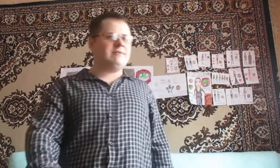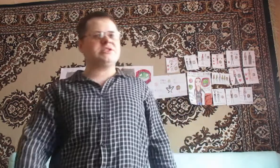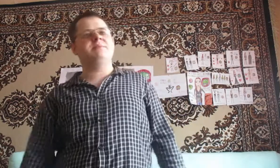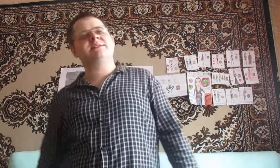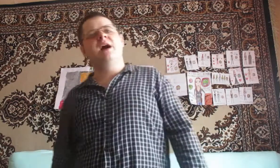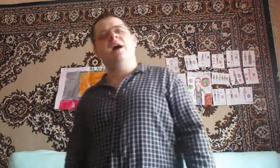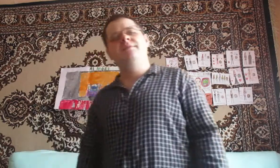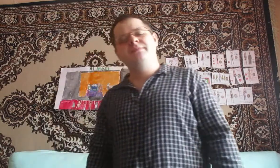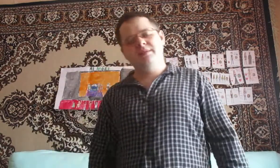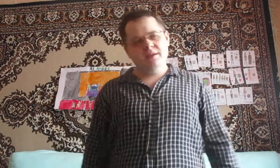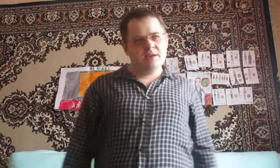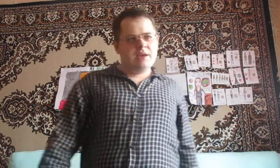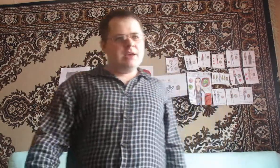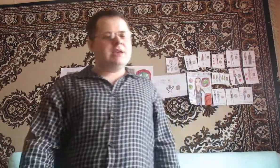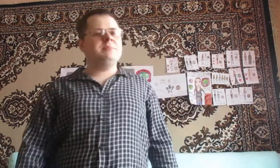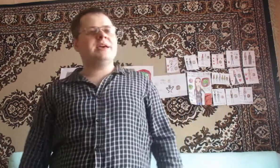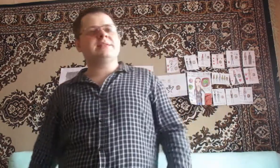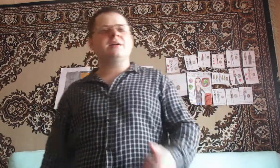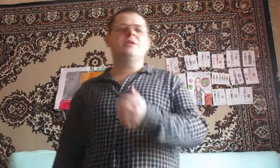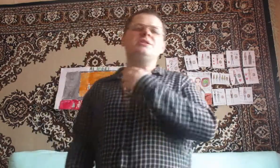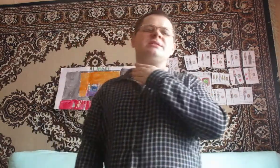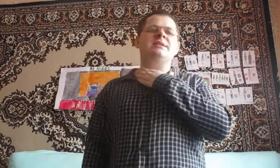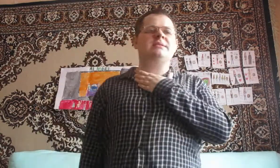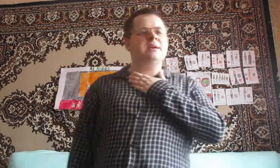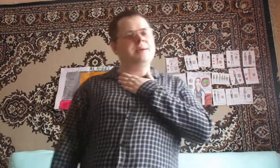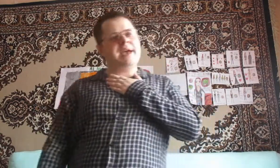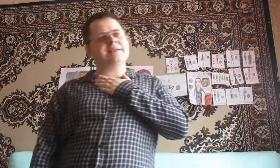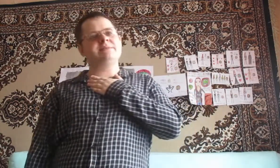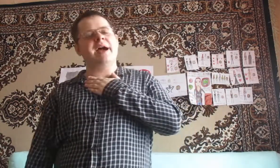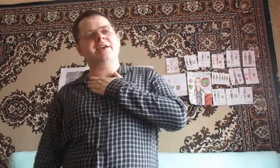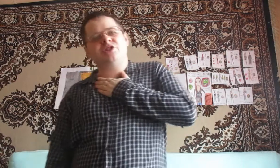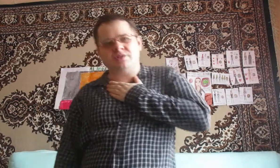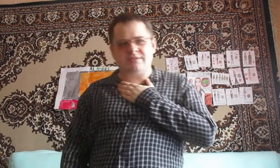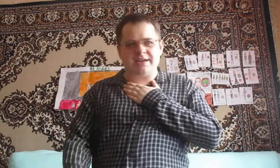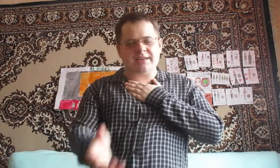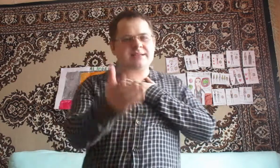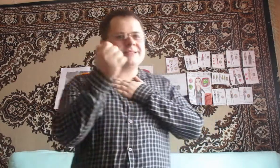волшебных слов И мне так хочется тебе о своих чувствах рассказать